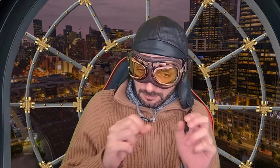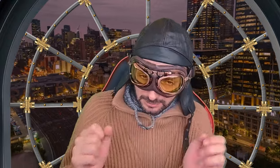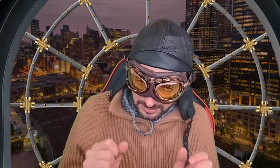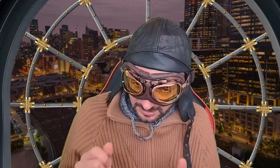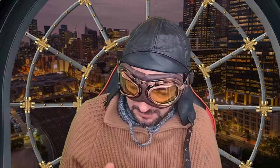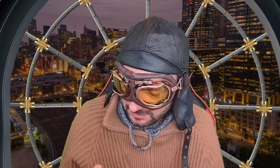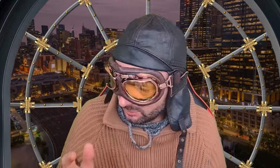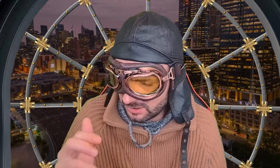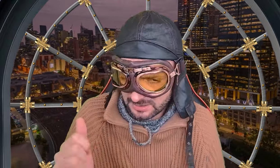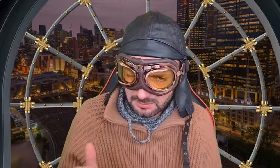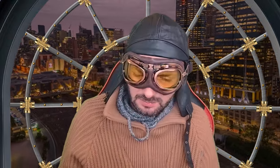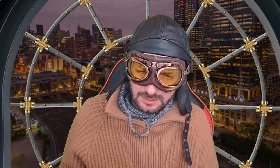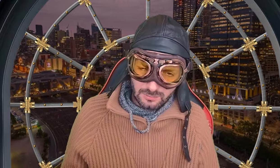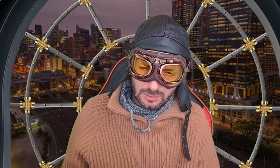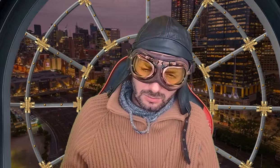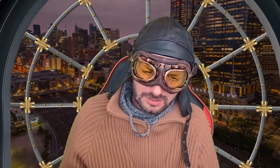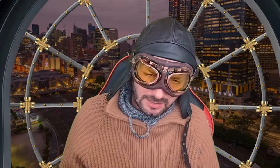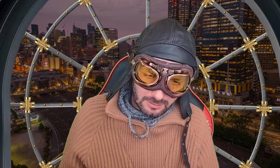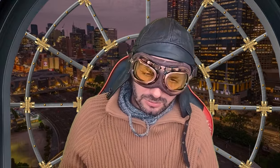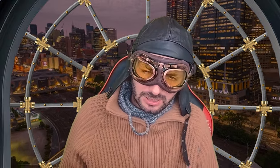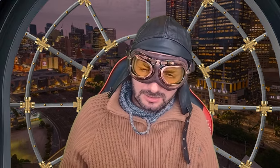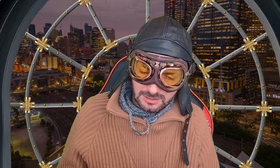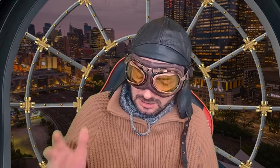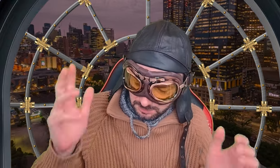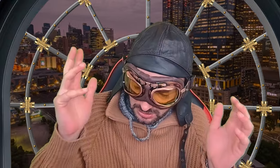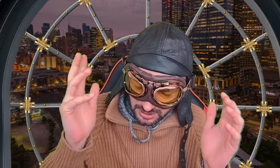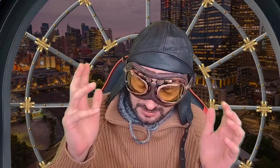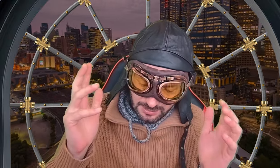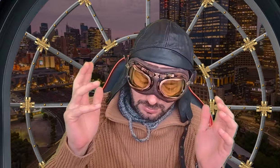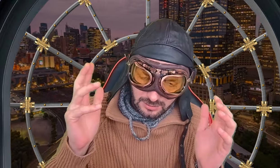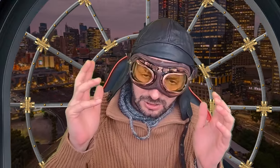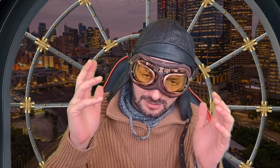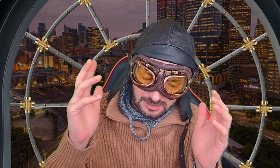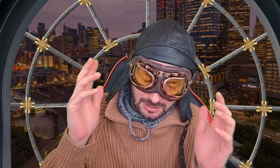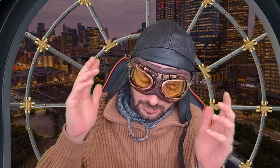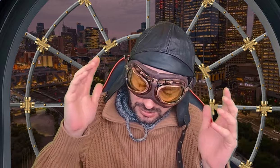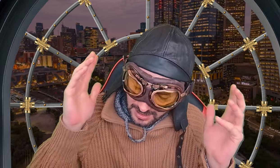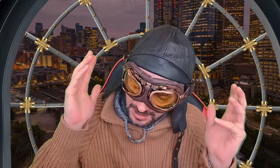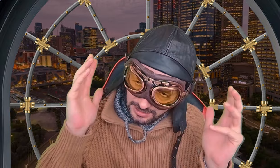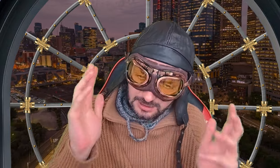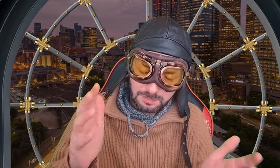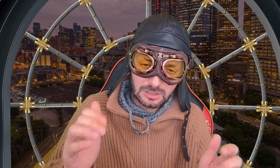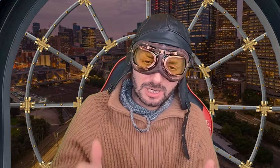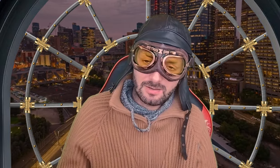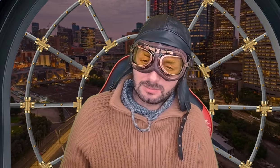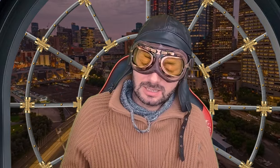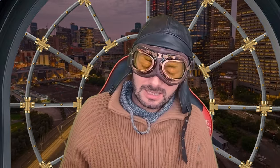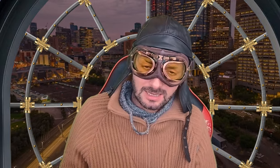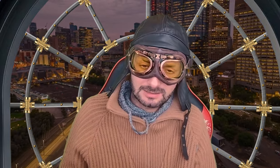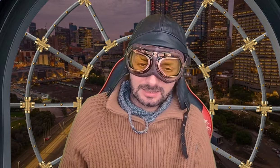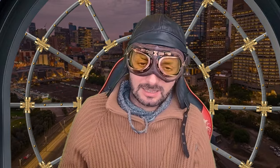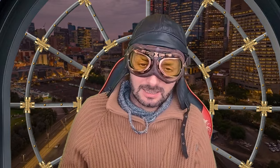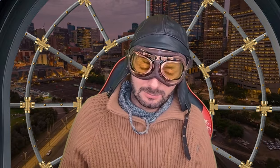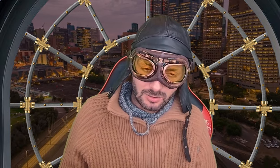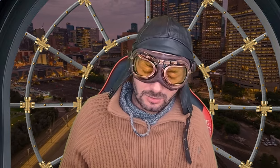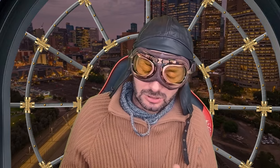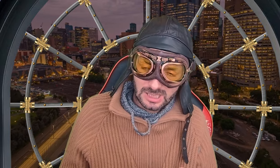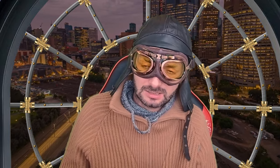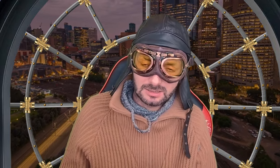prekoče sam, juče sam izbacio video koje sam rekao da je ubijeno 4000 Bosnjaka, ispričavam se, ne radi se, dragi moji, o 4000,